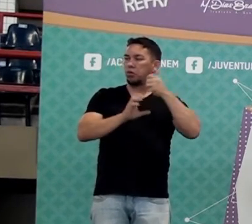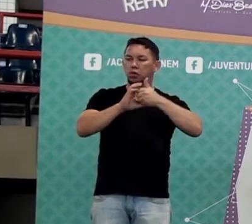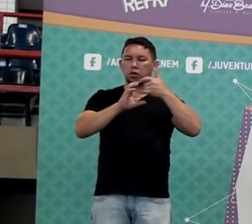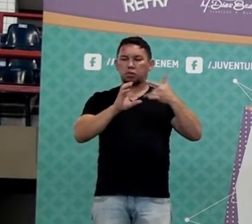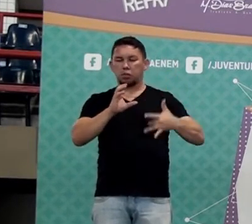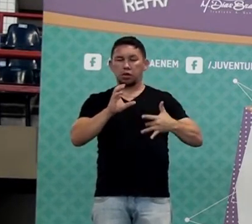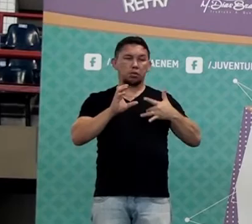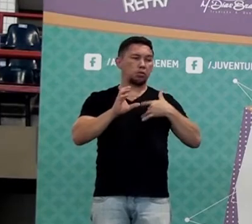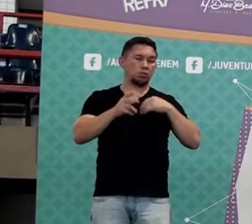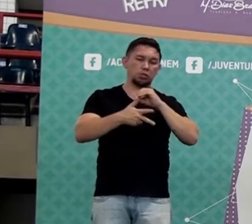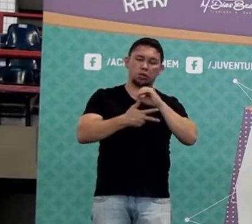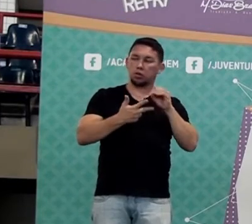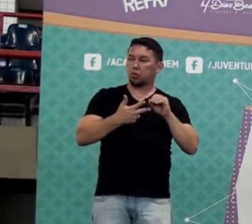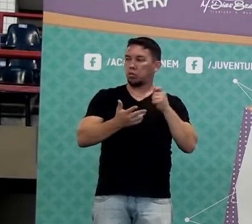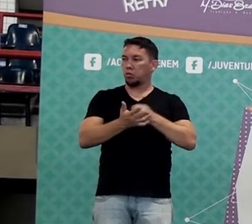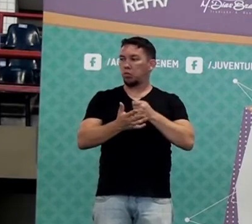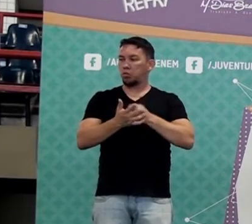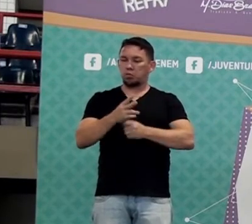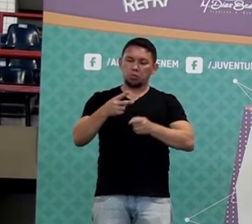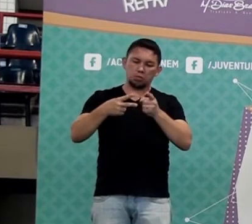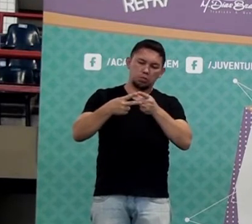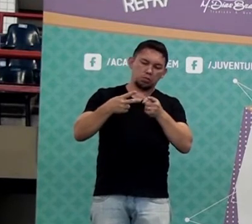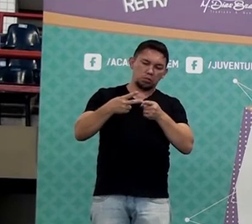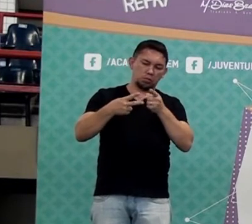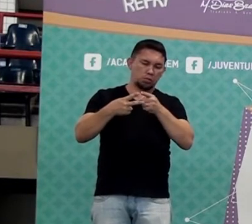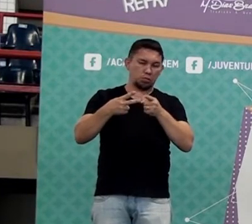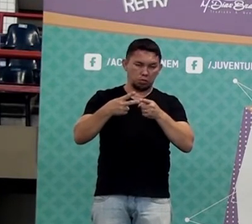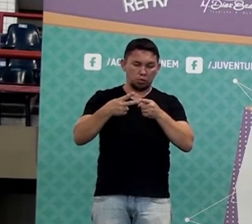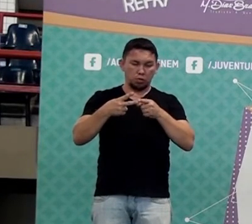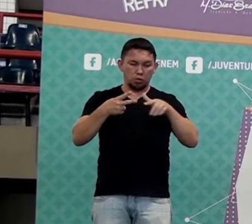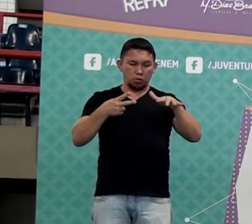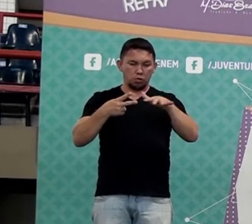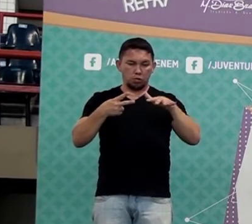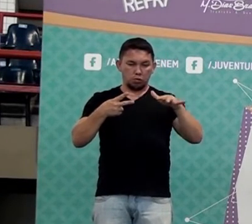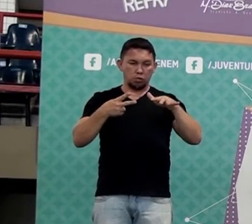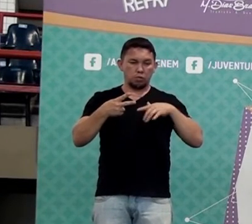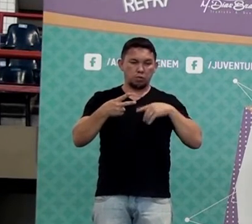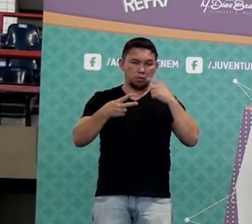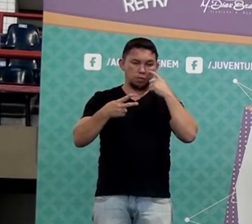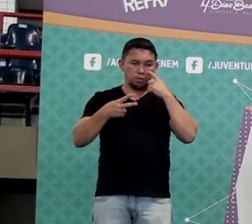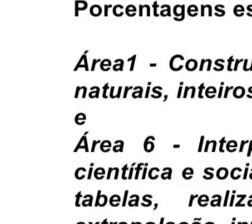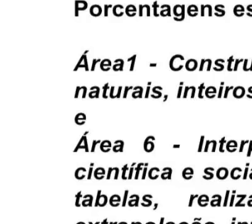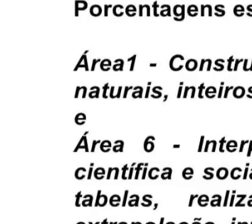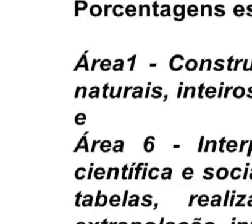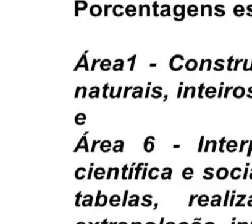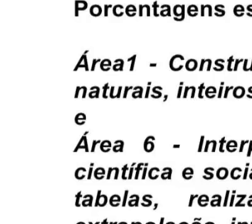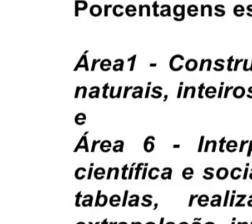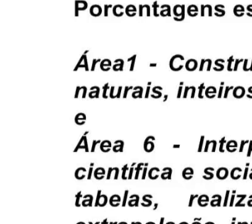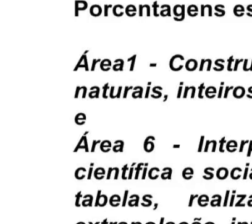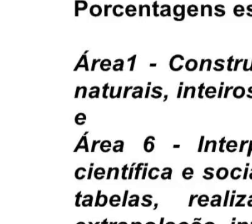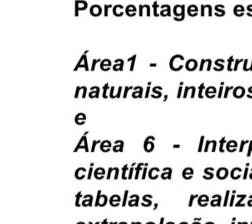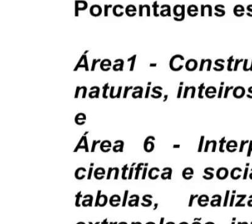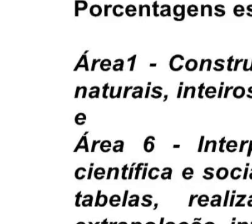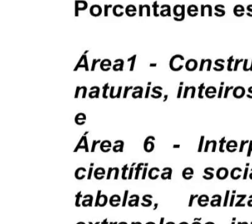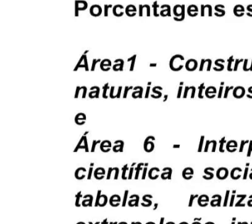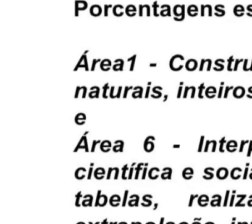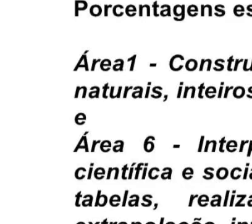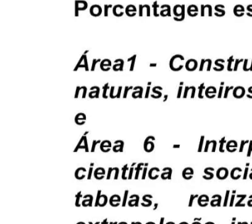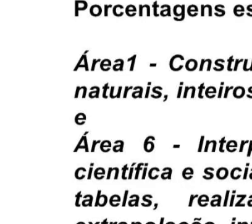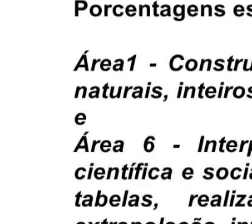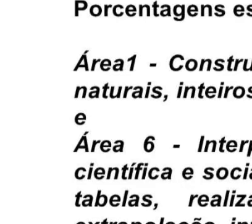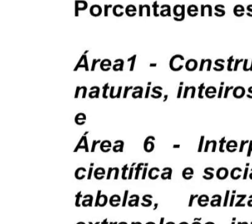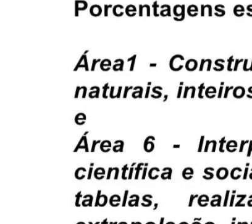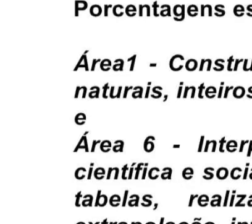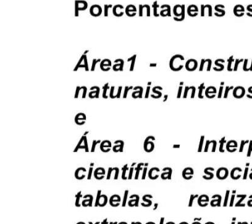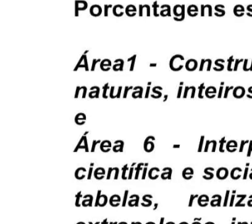cobrar, nós temos aí duas áreas, na área 1, a área 1 diz assim, construir significados